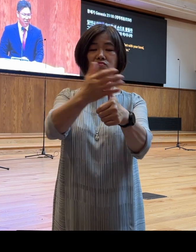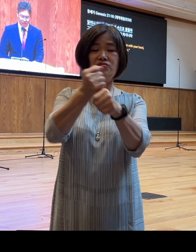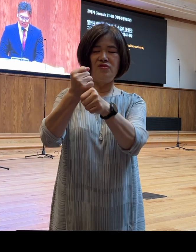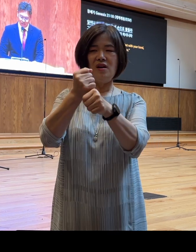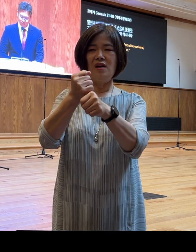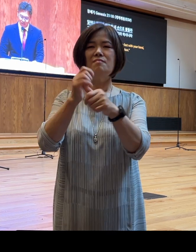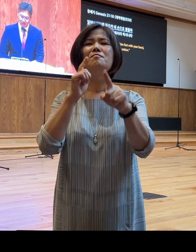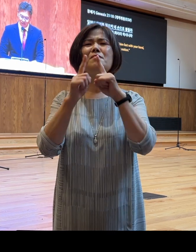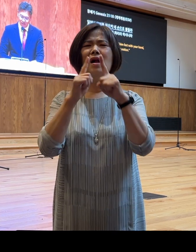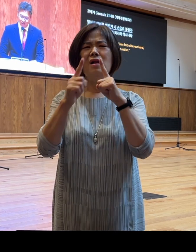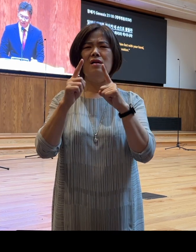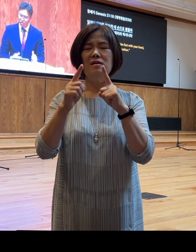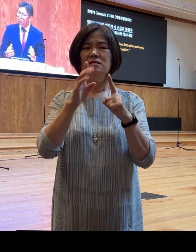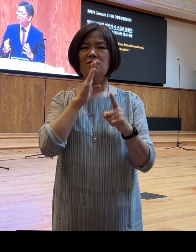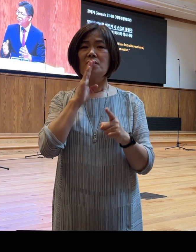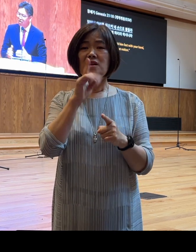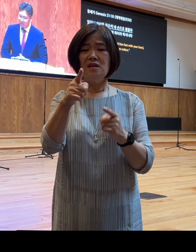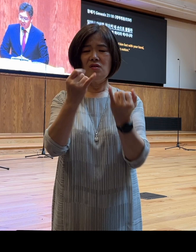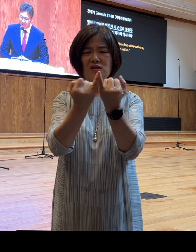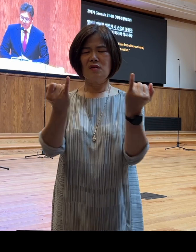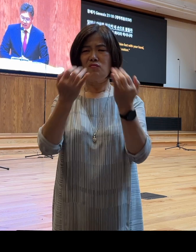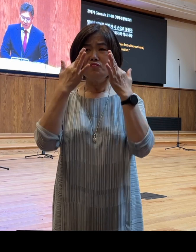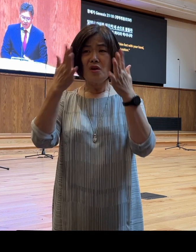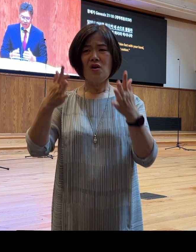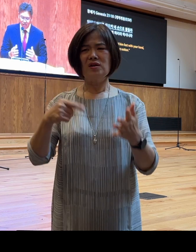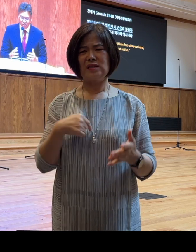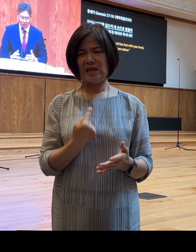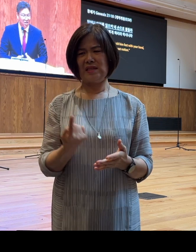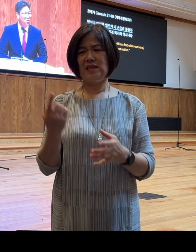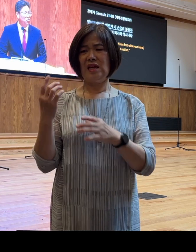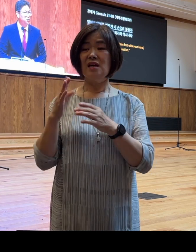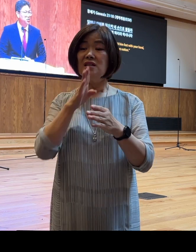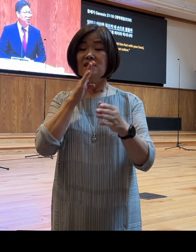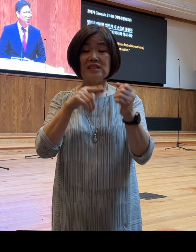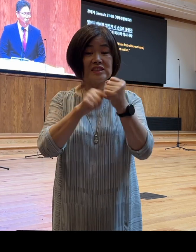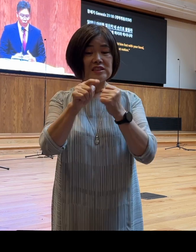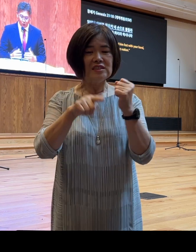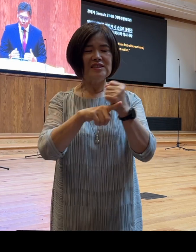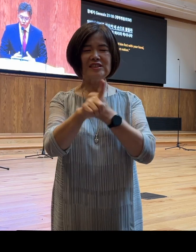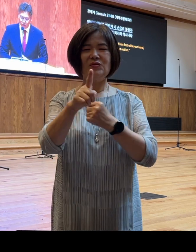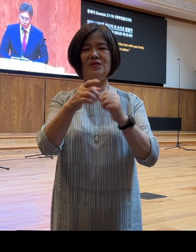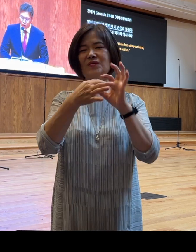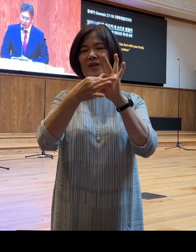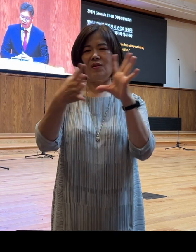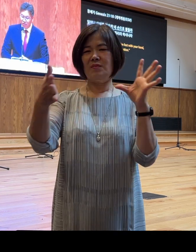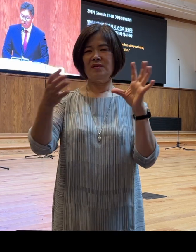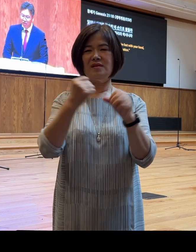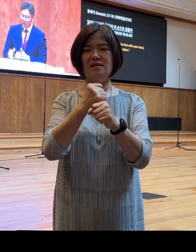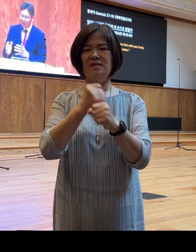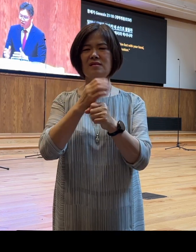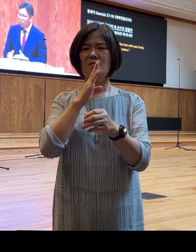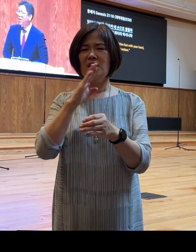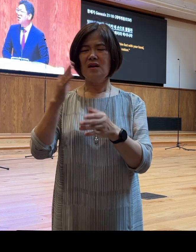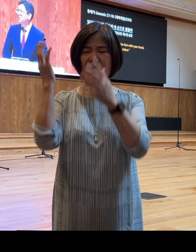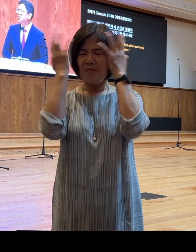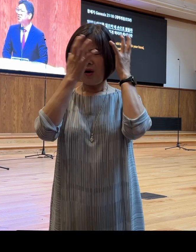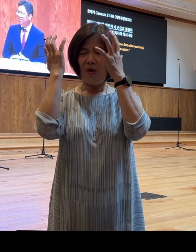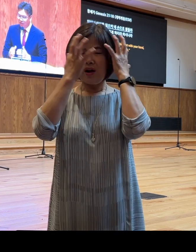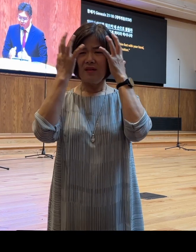않았습니다 그녀는 분명히 자신의 의지와 상관없이 외부적인 요인에 의해서 길을 잃고 방황하는 신세처럼